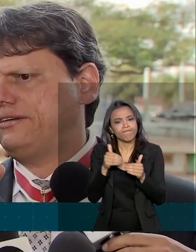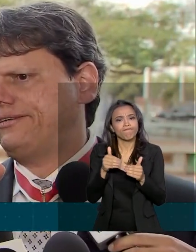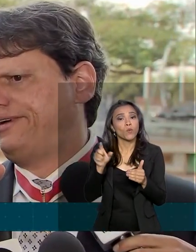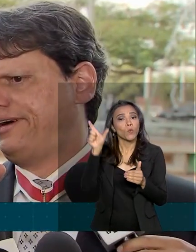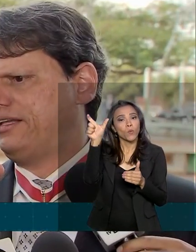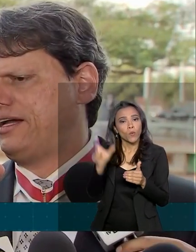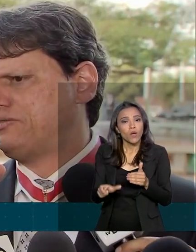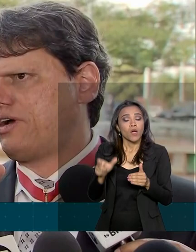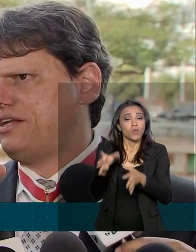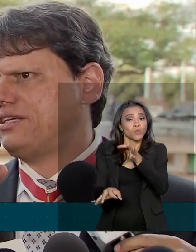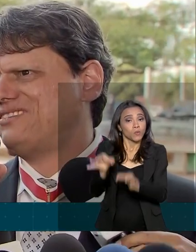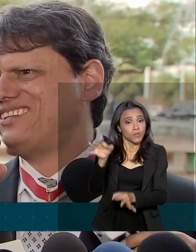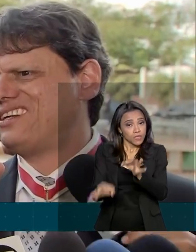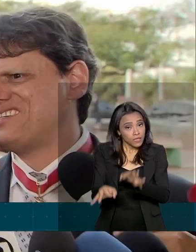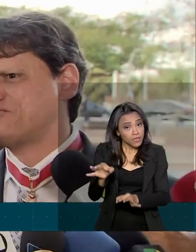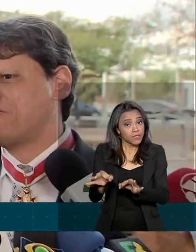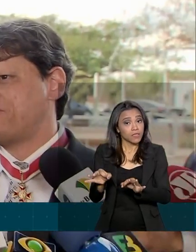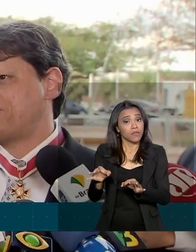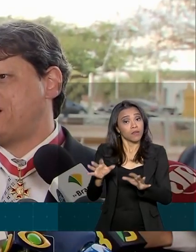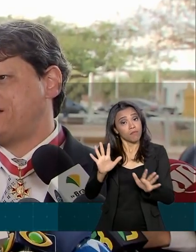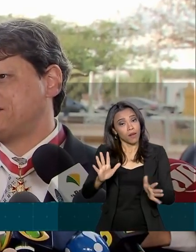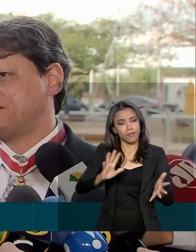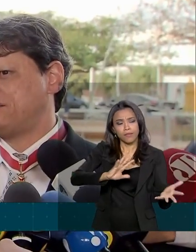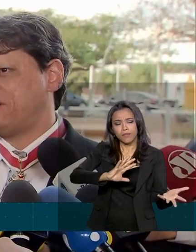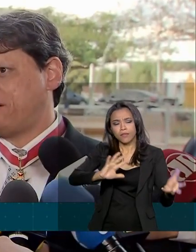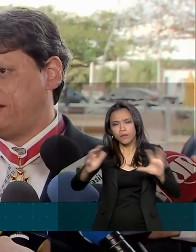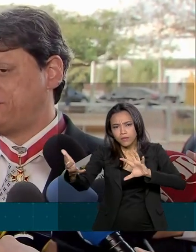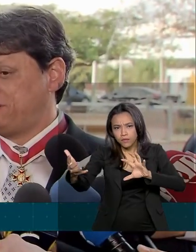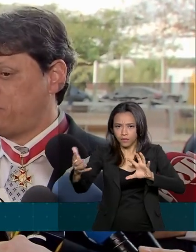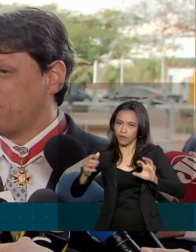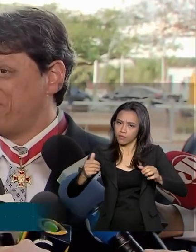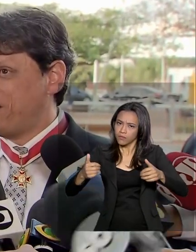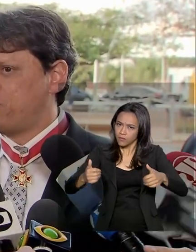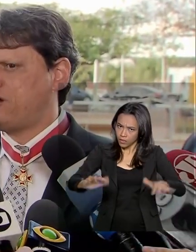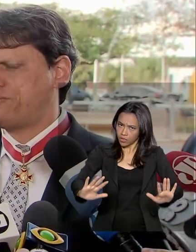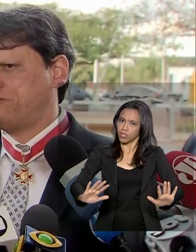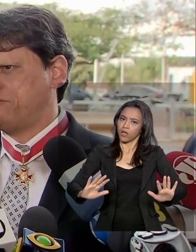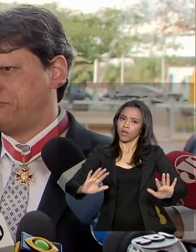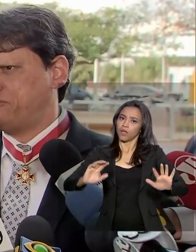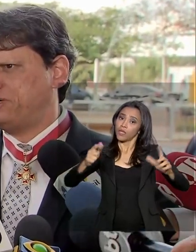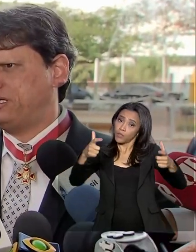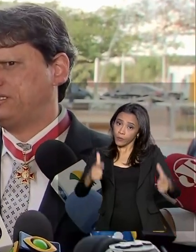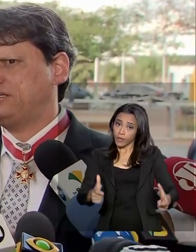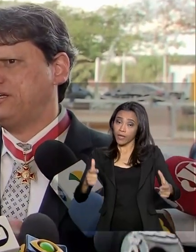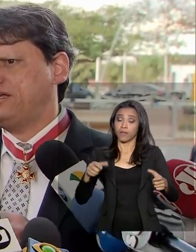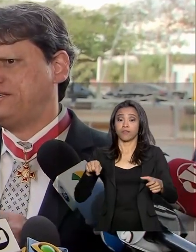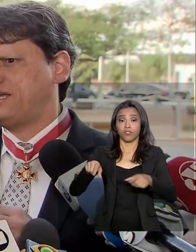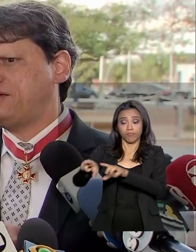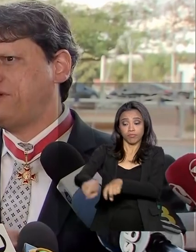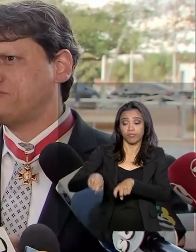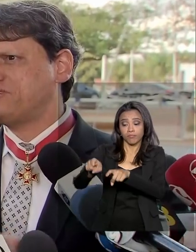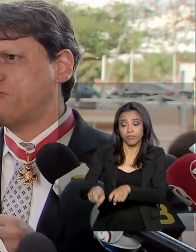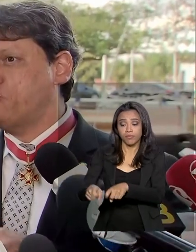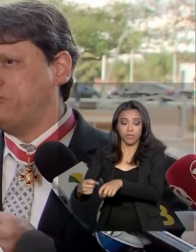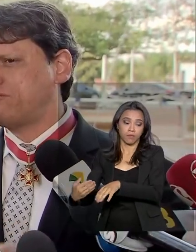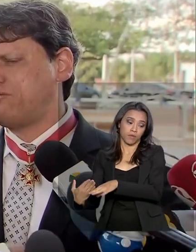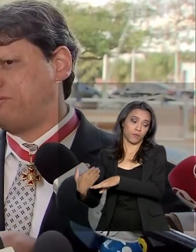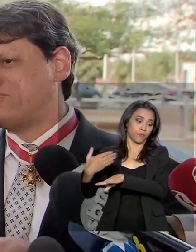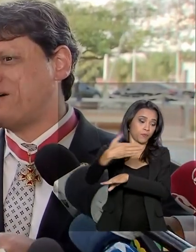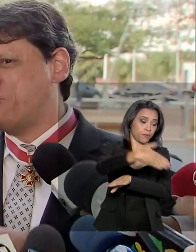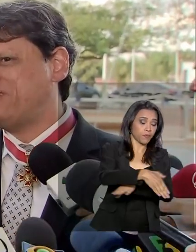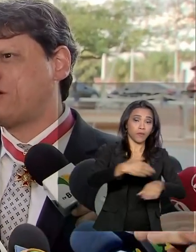radares localizados em transições de áreas de rodovia rural para rodovia urbana, em segmentos onde há